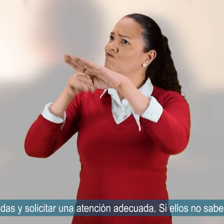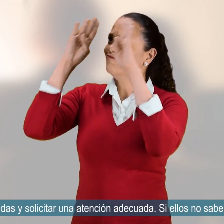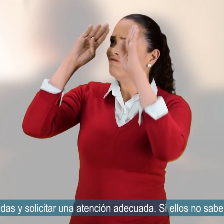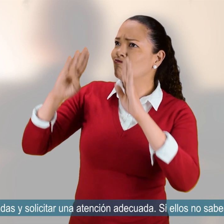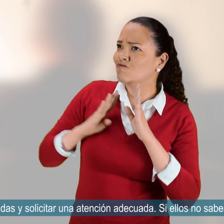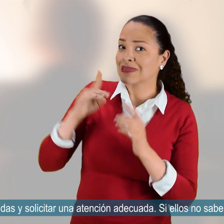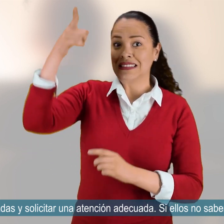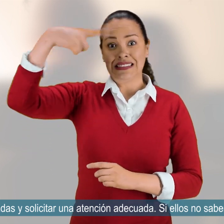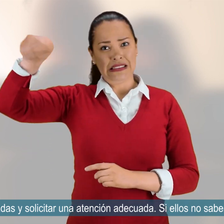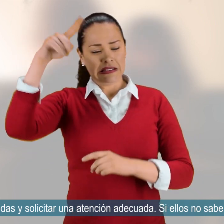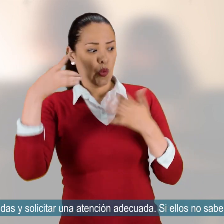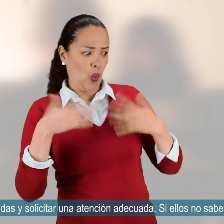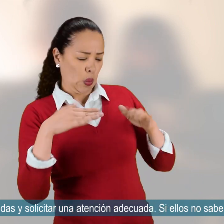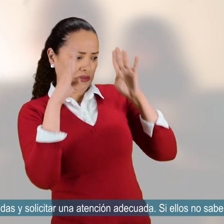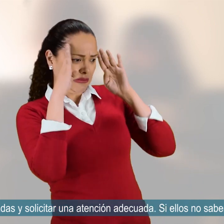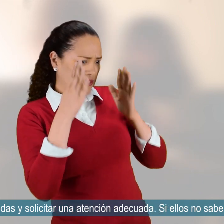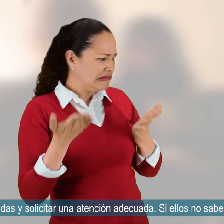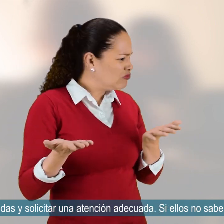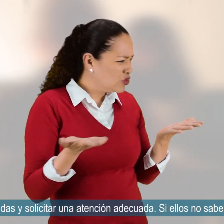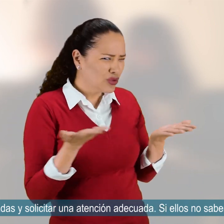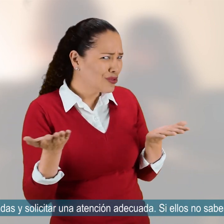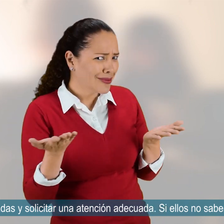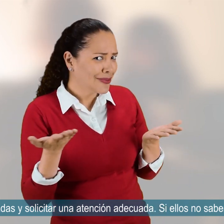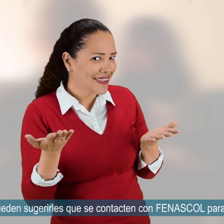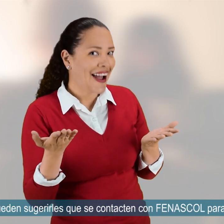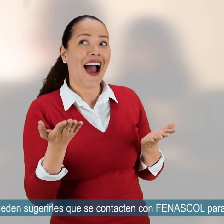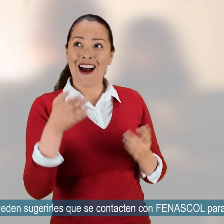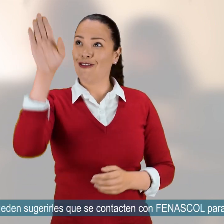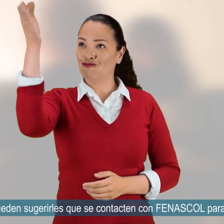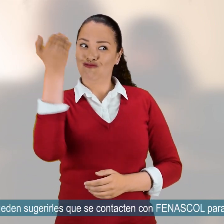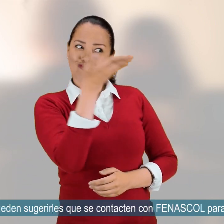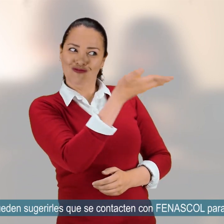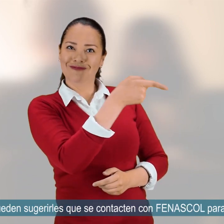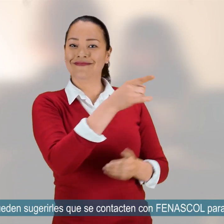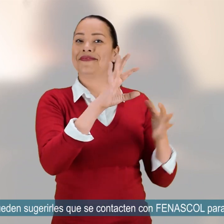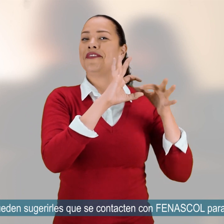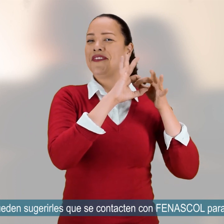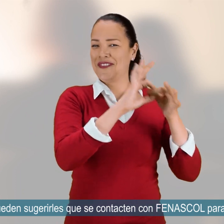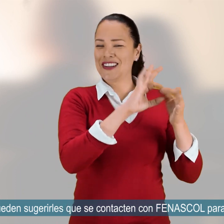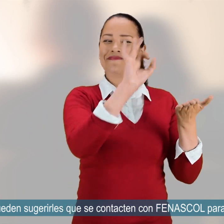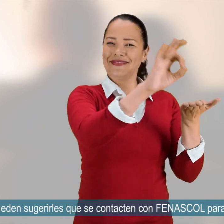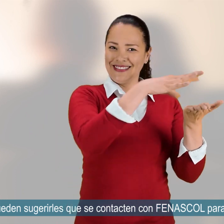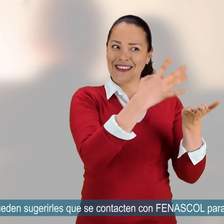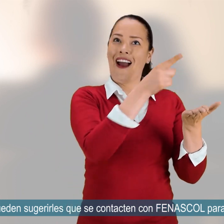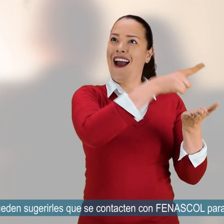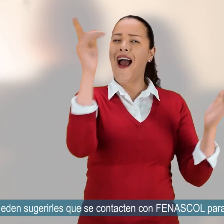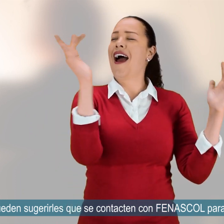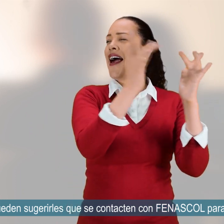Si ellos no saben cómo, pueden sugerirles que se contacten con Fenasco para que implementen